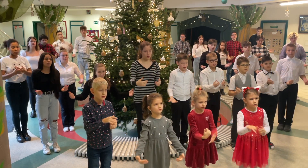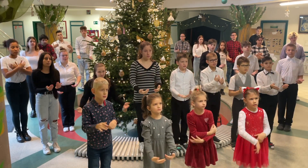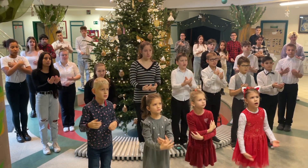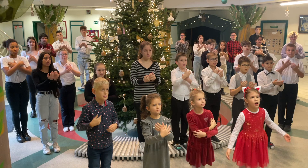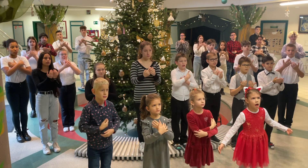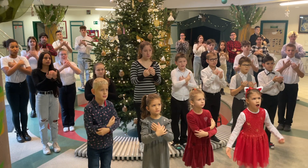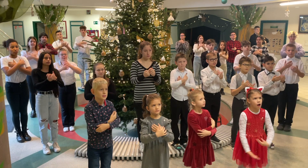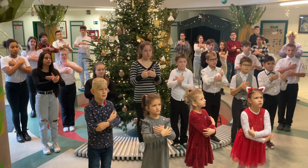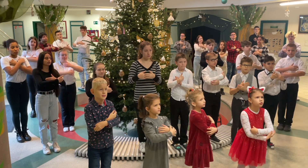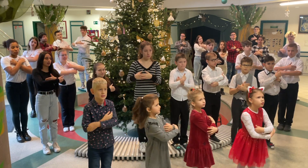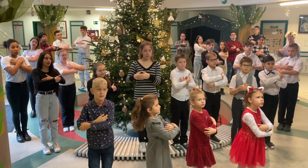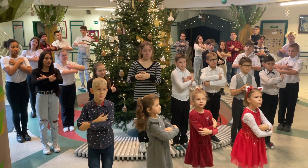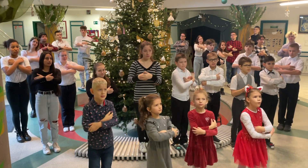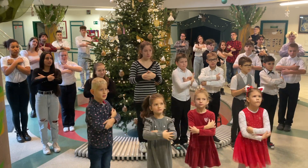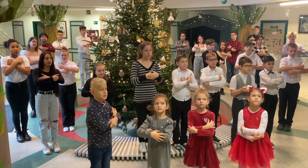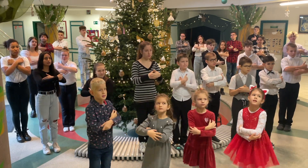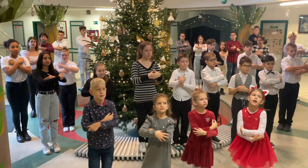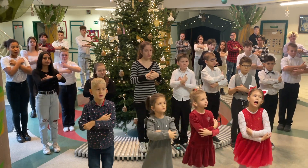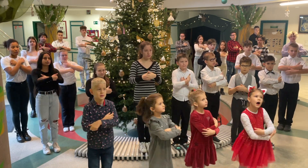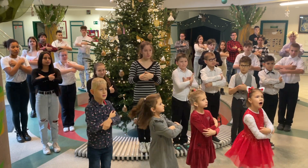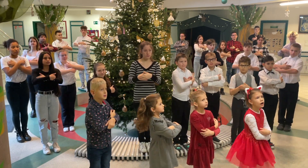megöl el, ha fáznál.